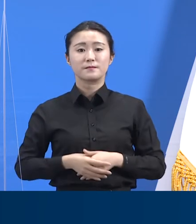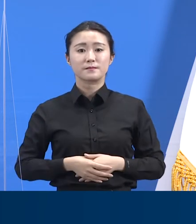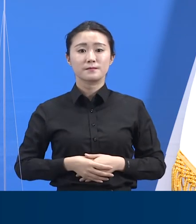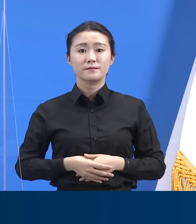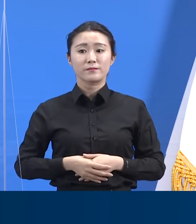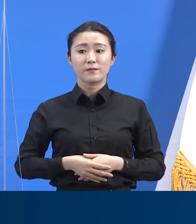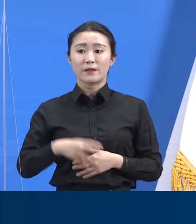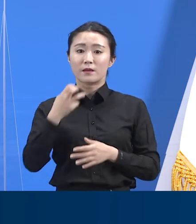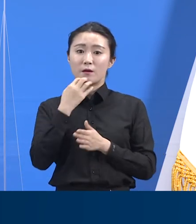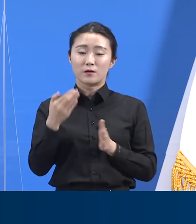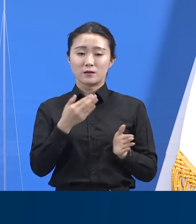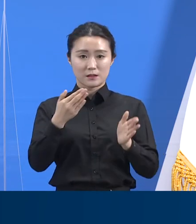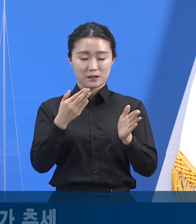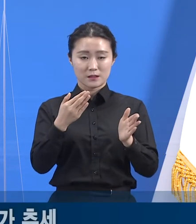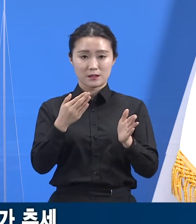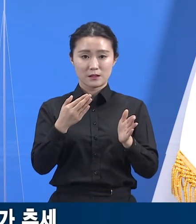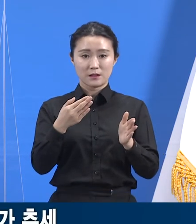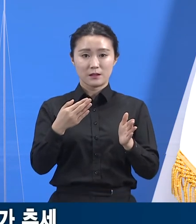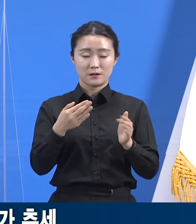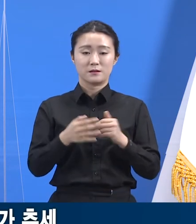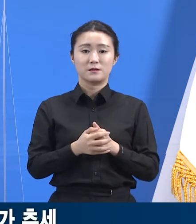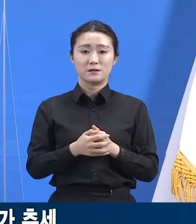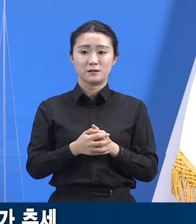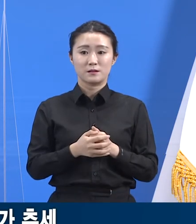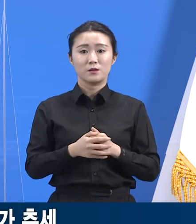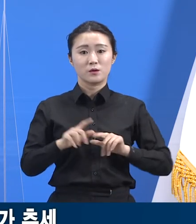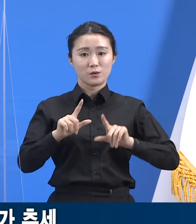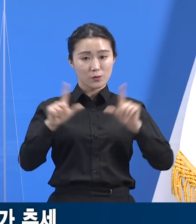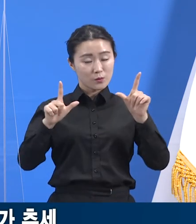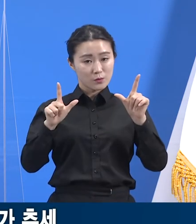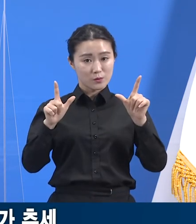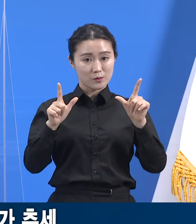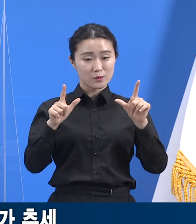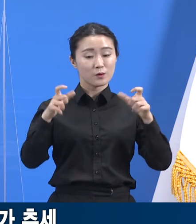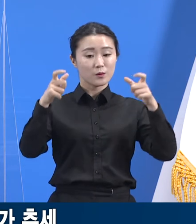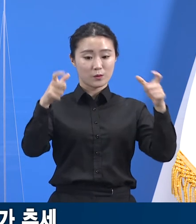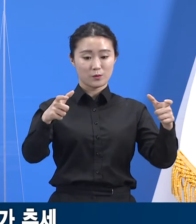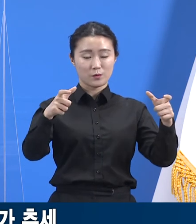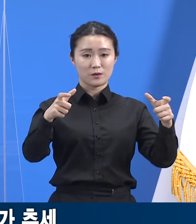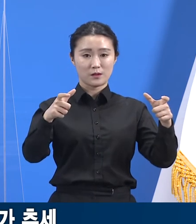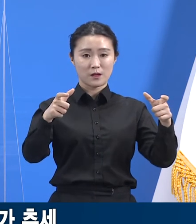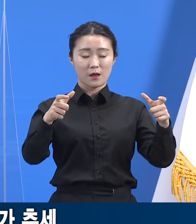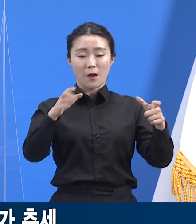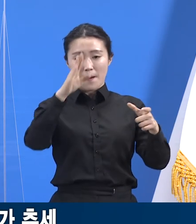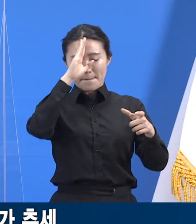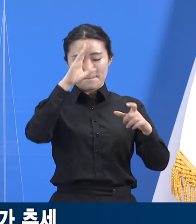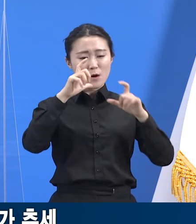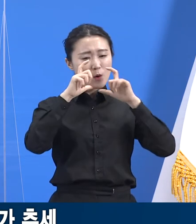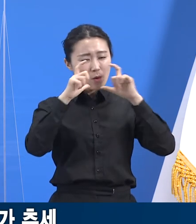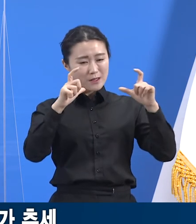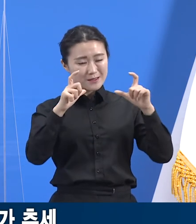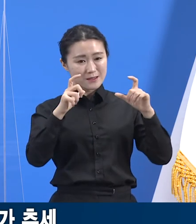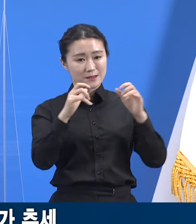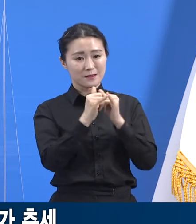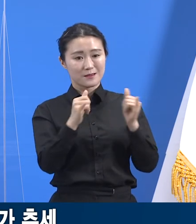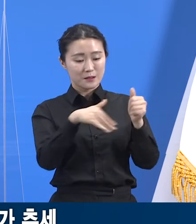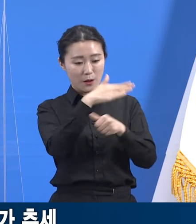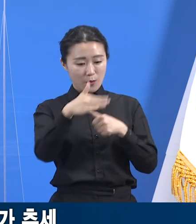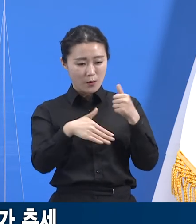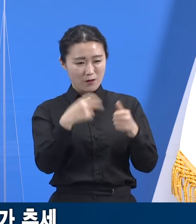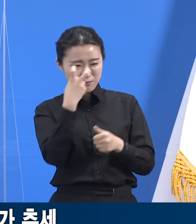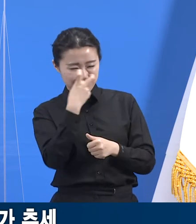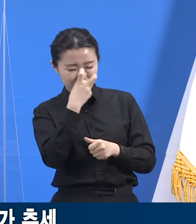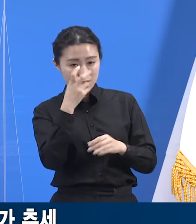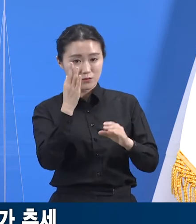경기 동부 지역의 확진자 증가 현상을 관찰하고 있습니다. 광주시 등을 중심으로 한 경기